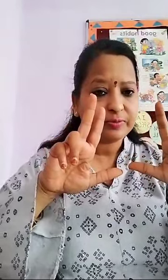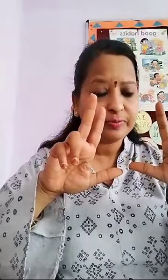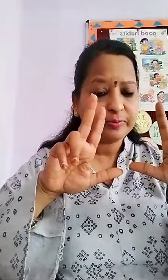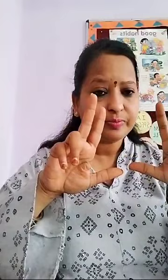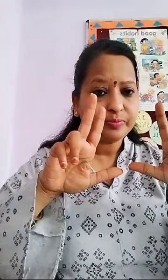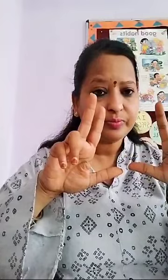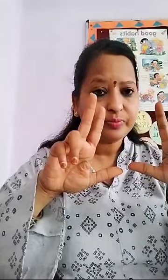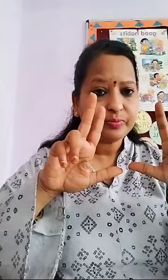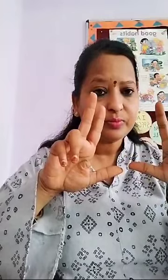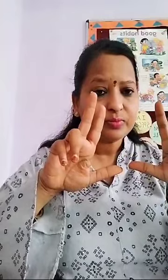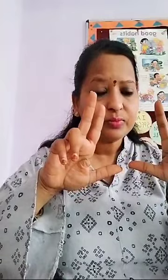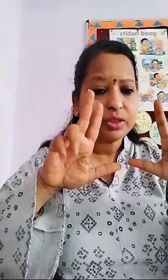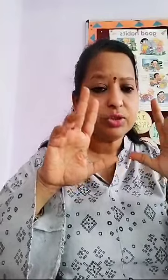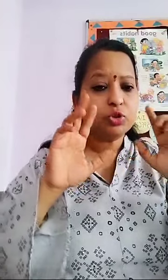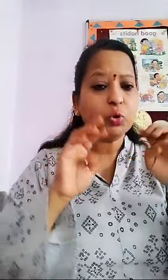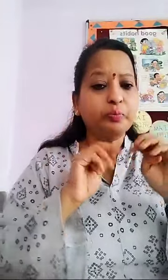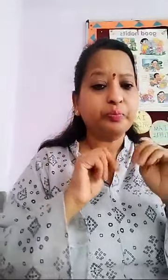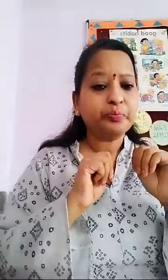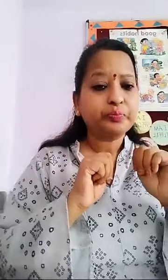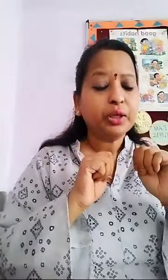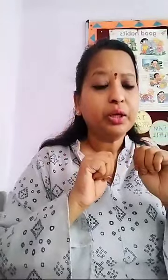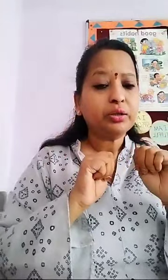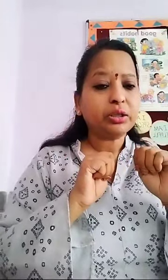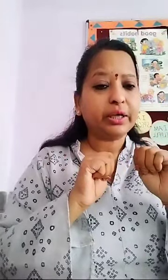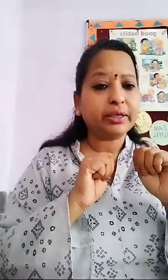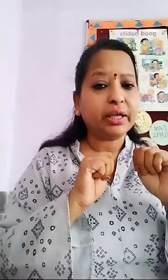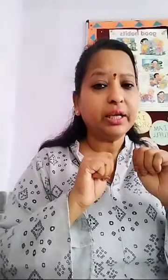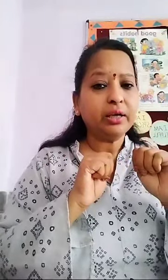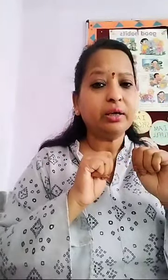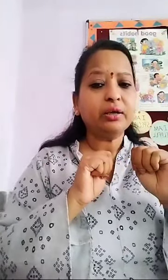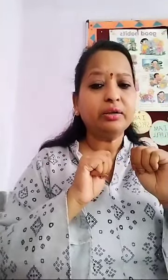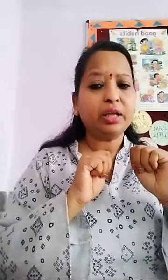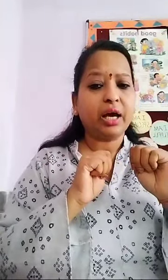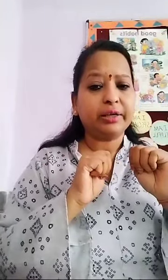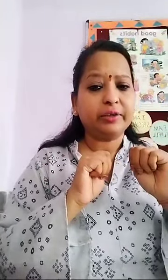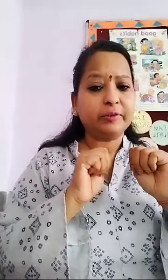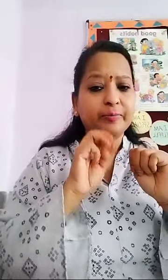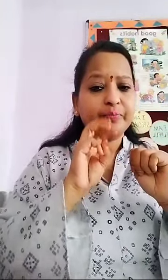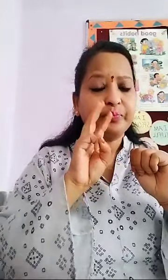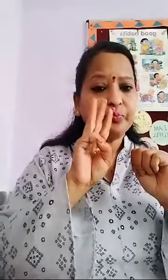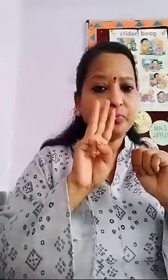Zoom 39 30